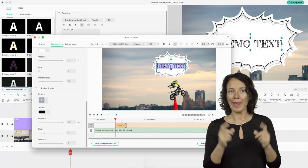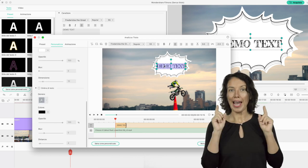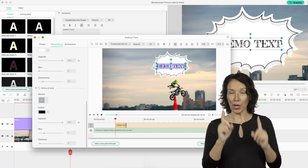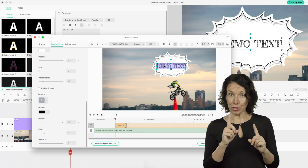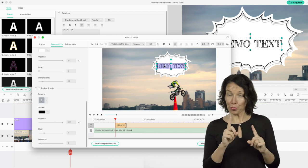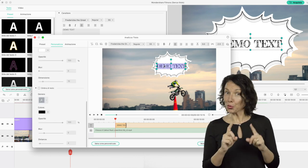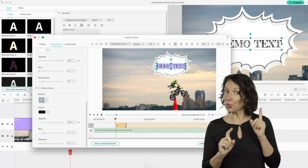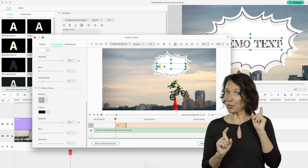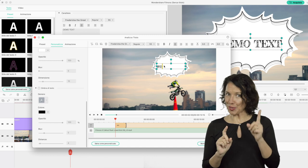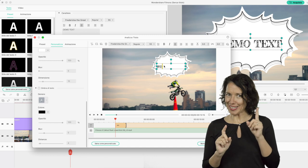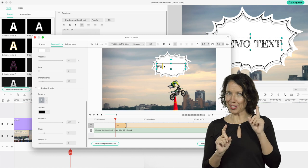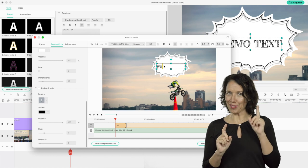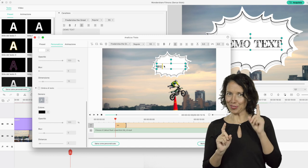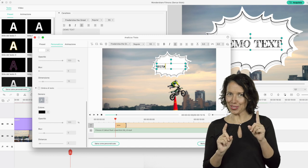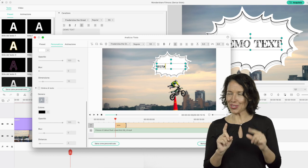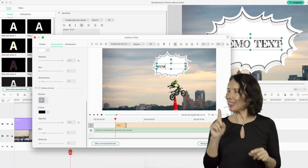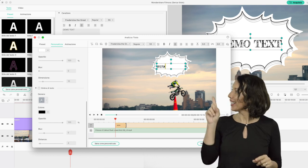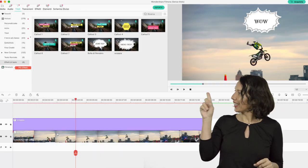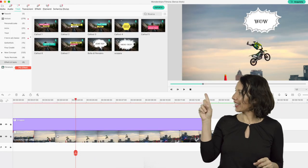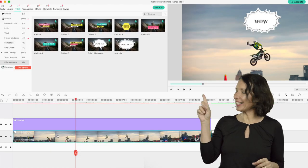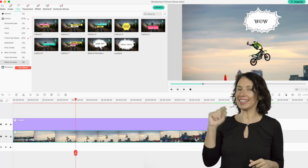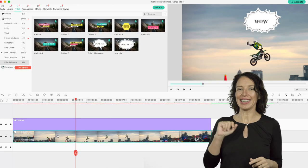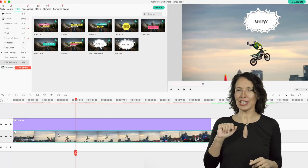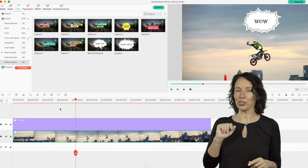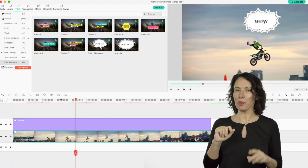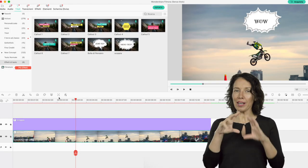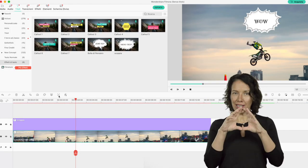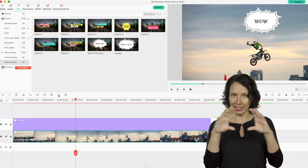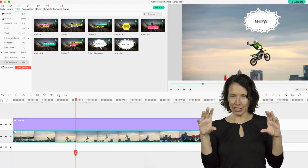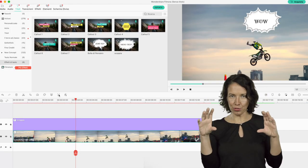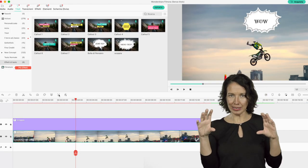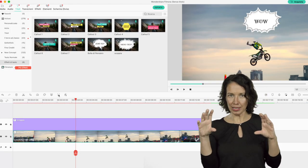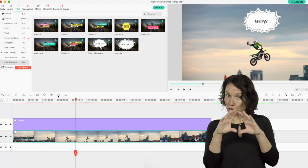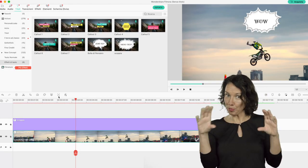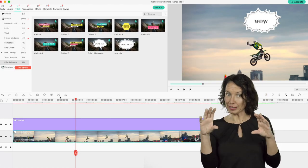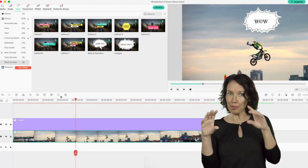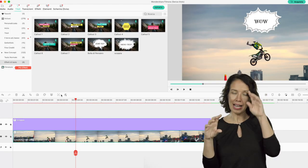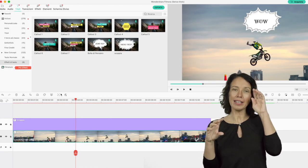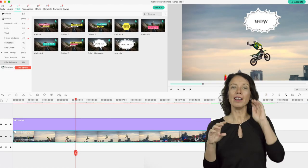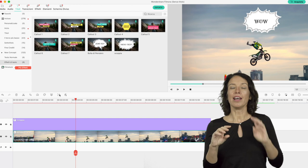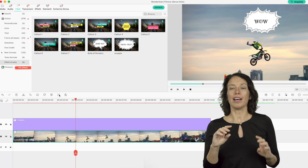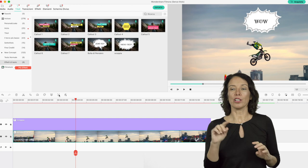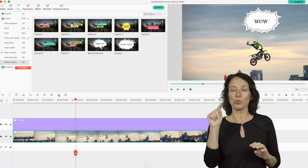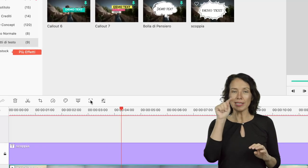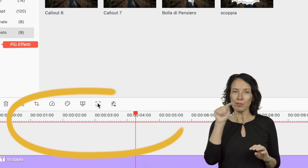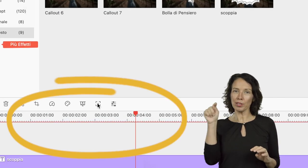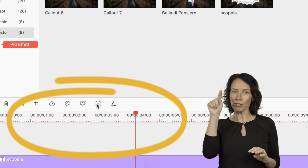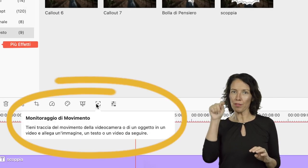A questo punto, e questa è la nuova funzione, clicchi là sopra, sopra la timeline, su quel simbolino che è